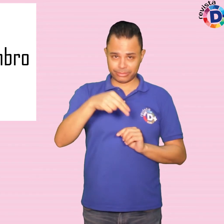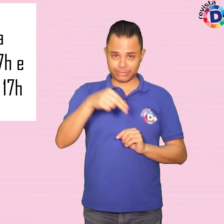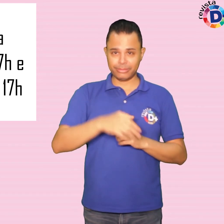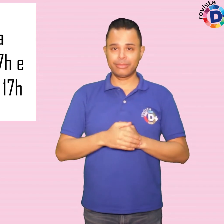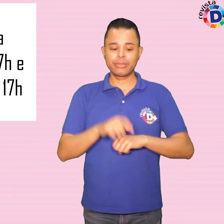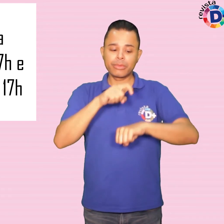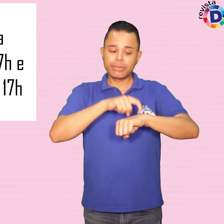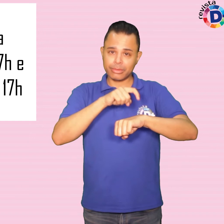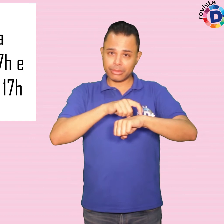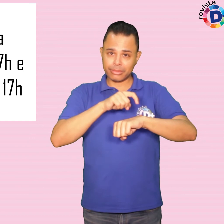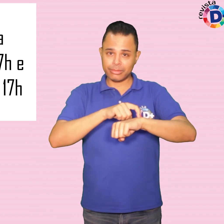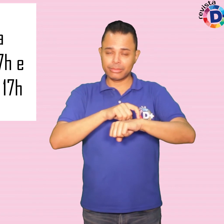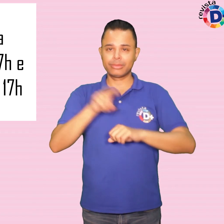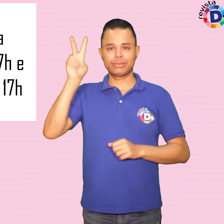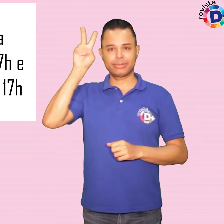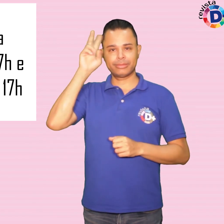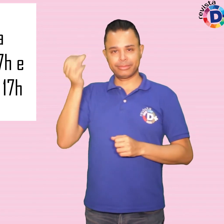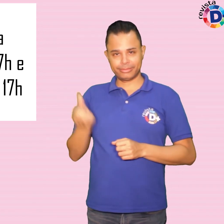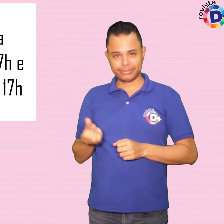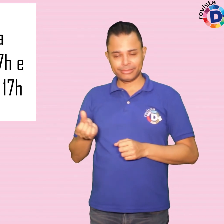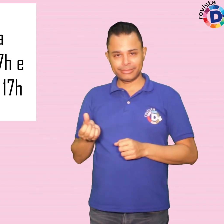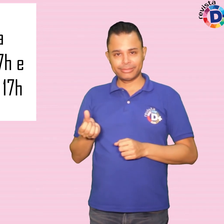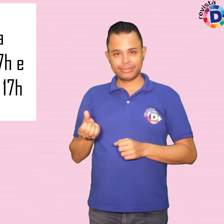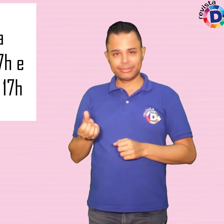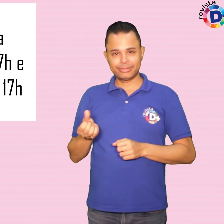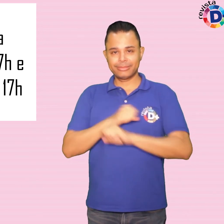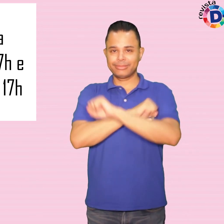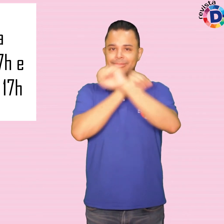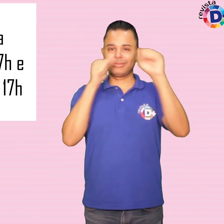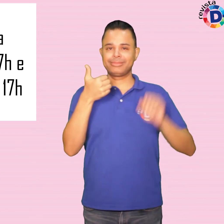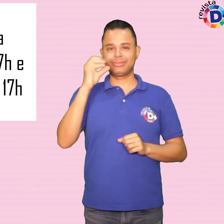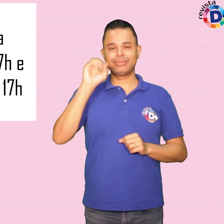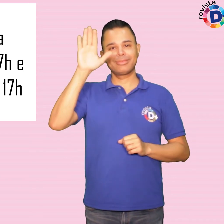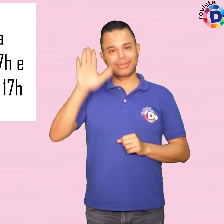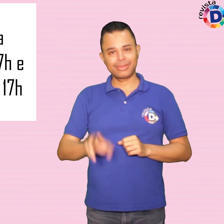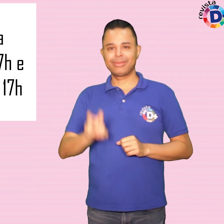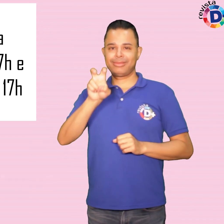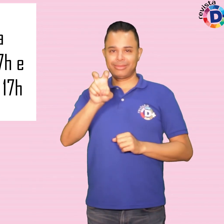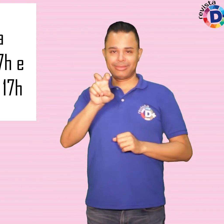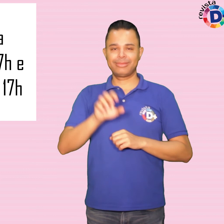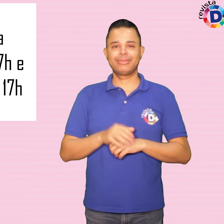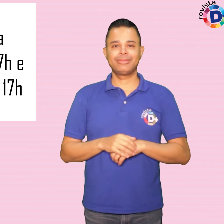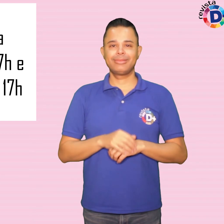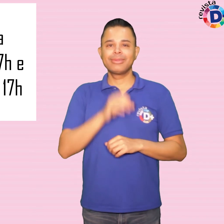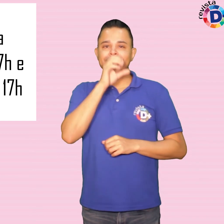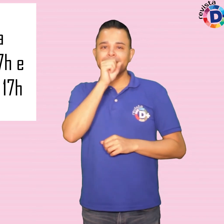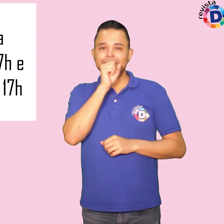Horário – De segunda a sexta-feira, das 10 da manhã às 5 horas da tarde e aos sábados,